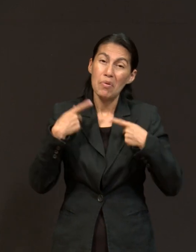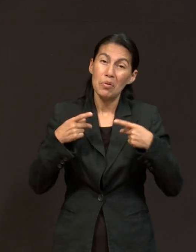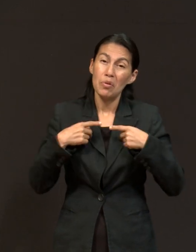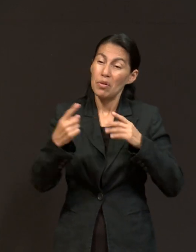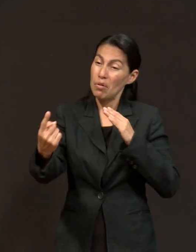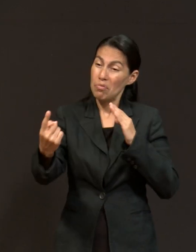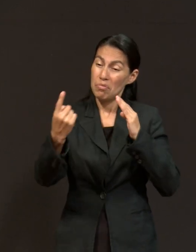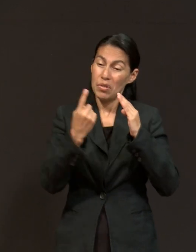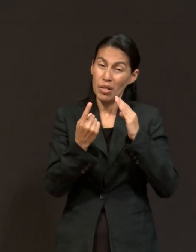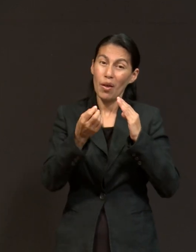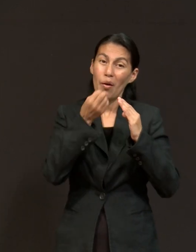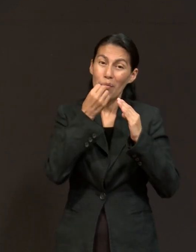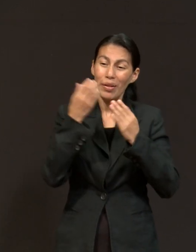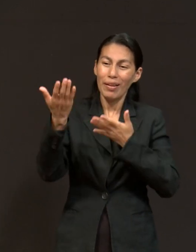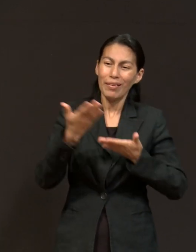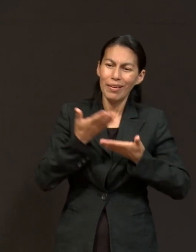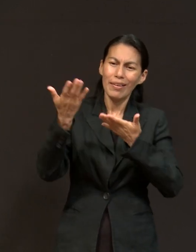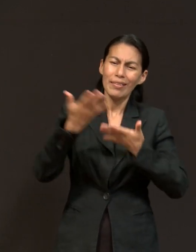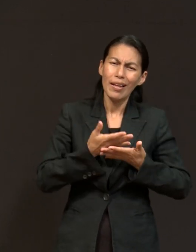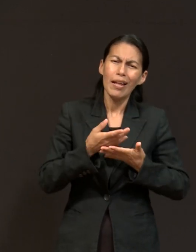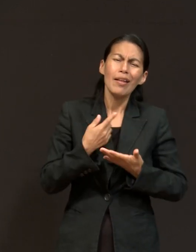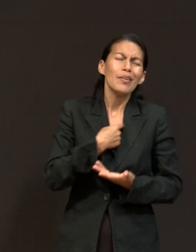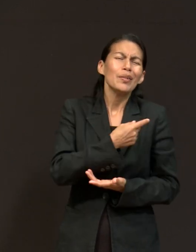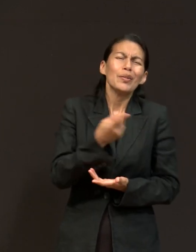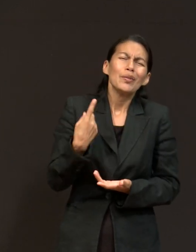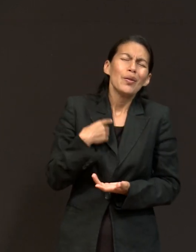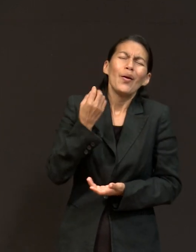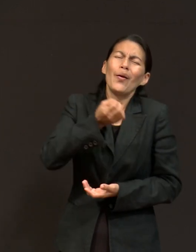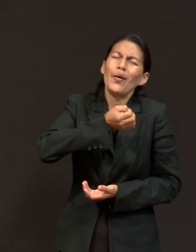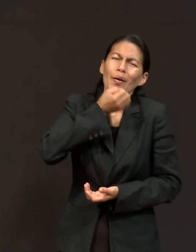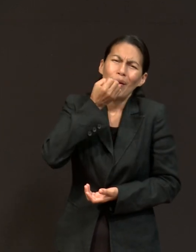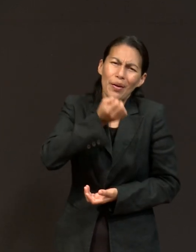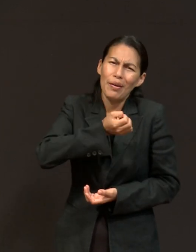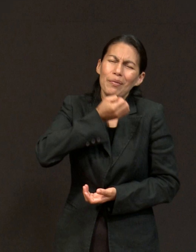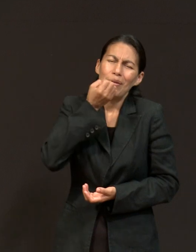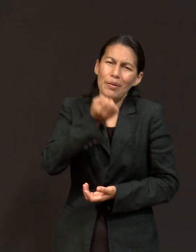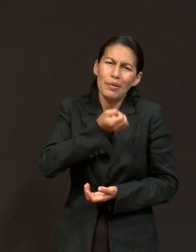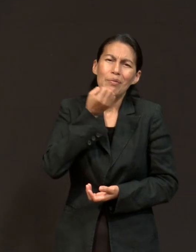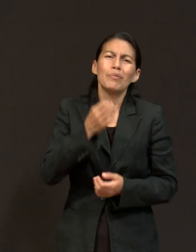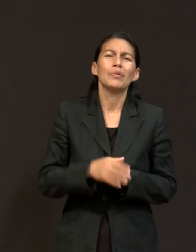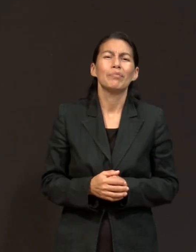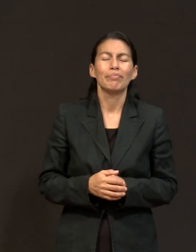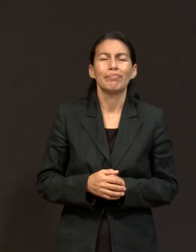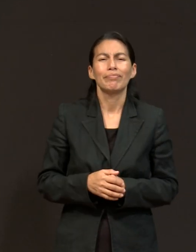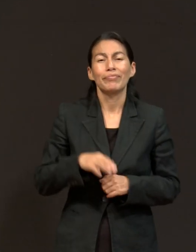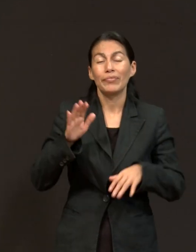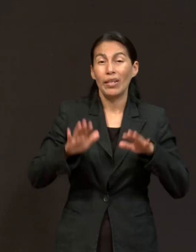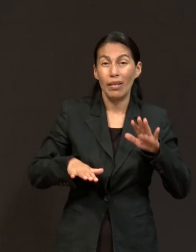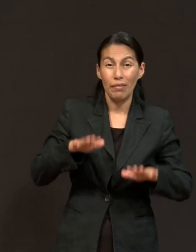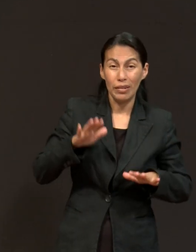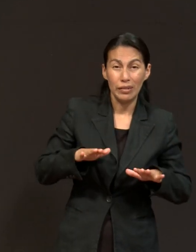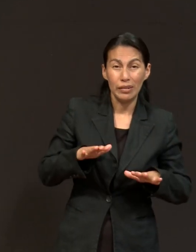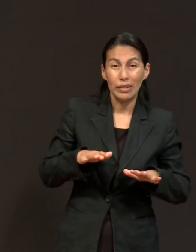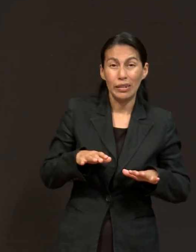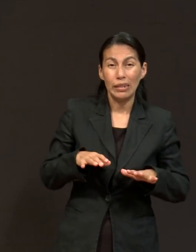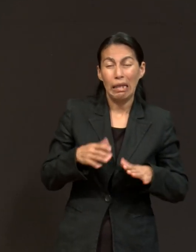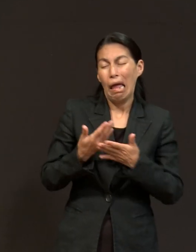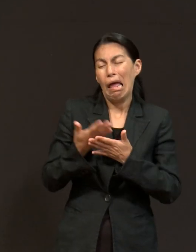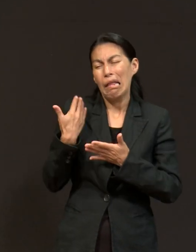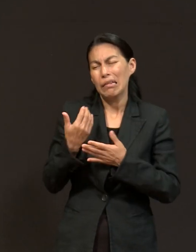casa. Pero nosotros oramos. Y muchas veces, de hecho desde la secundaria, a veces